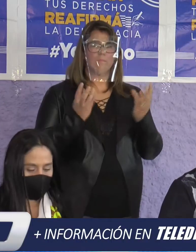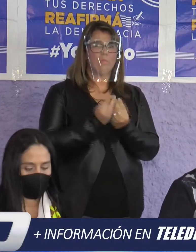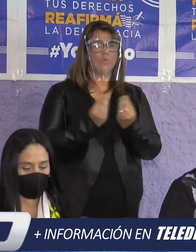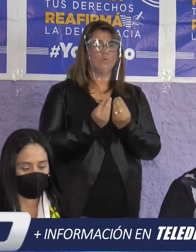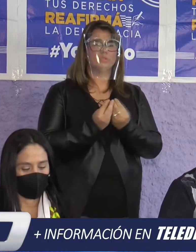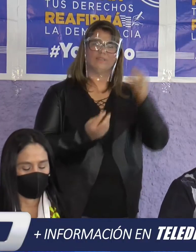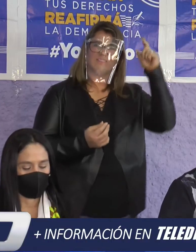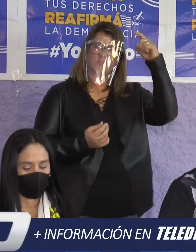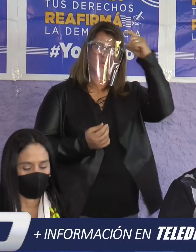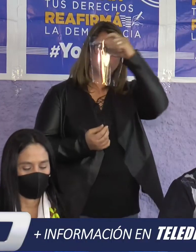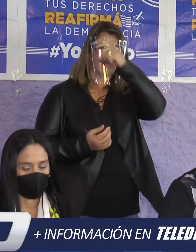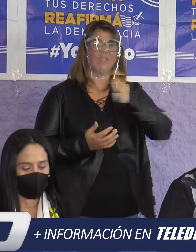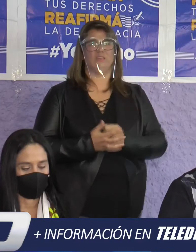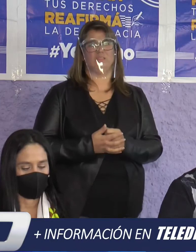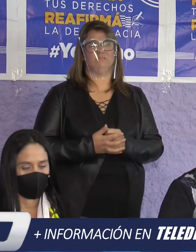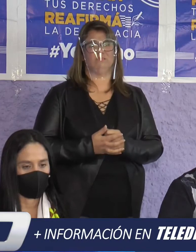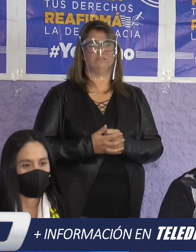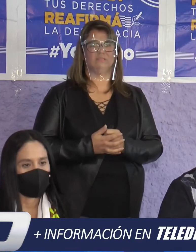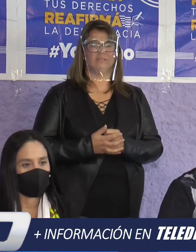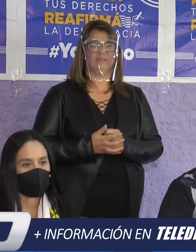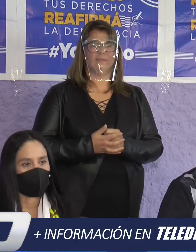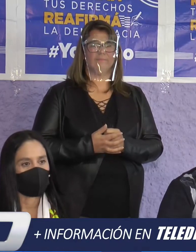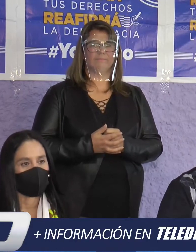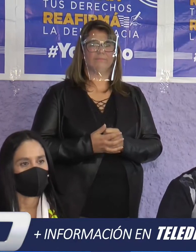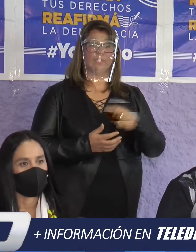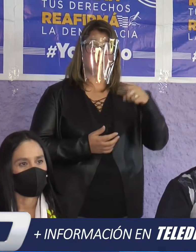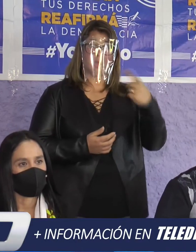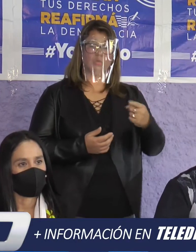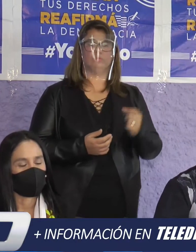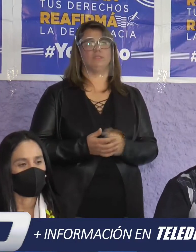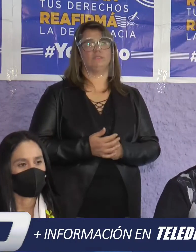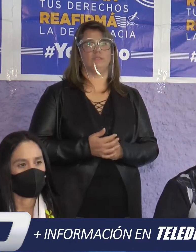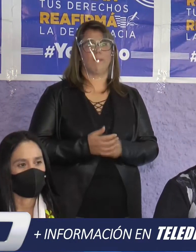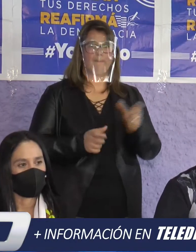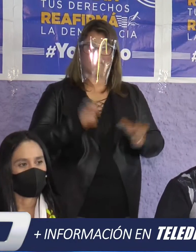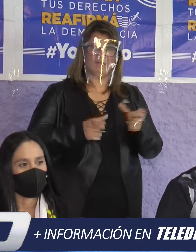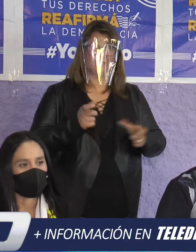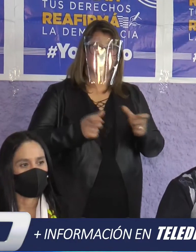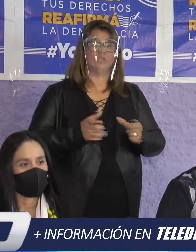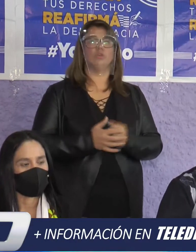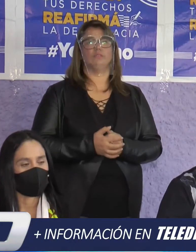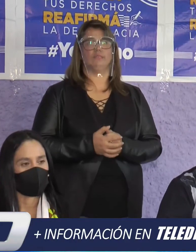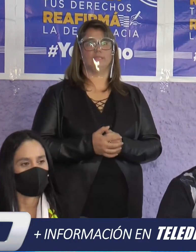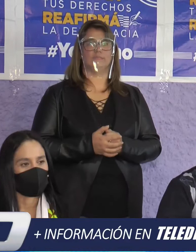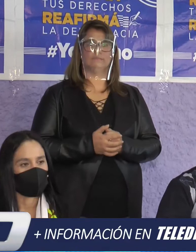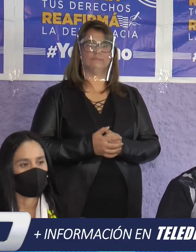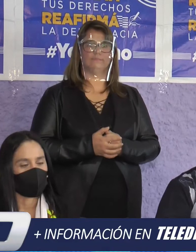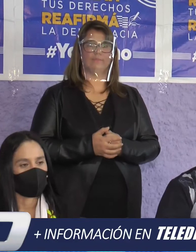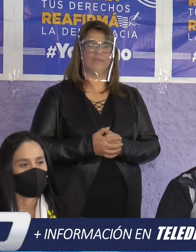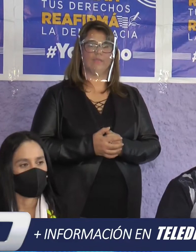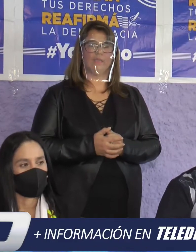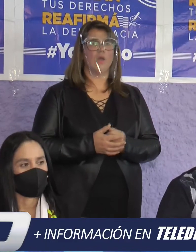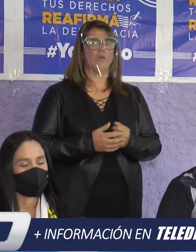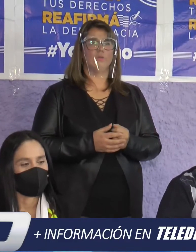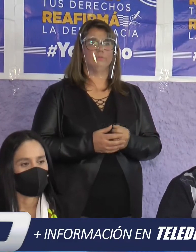aquellos que quieren poner palos en la rueda o aquellos que siempre están en contra de todo cuando en realidad la historia siempre ha marcado que los